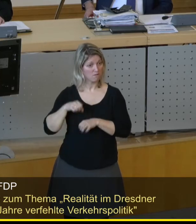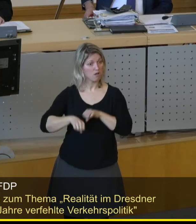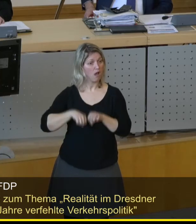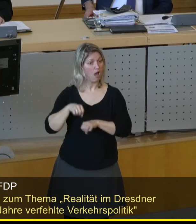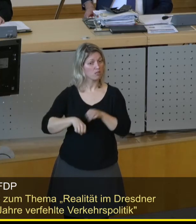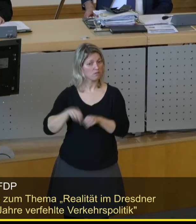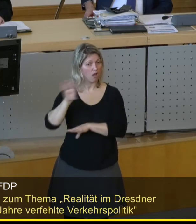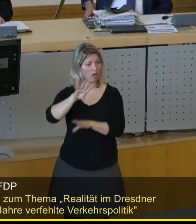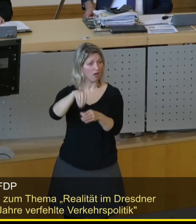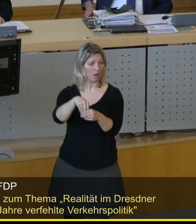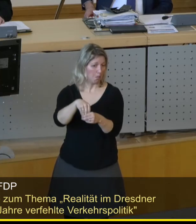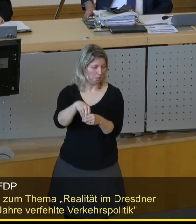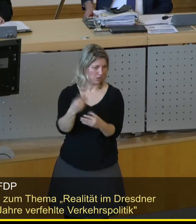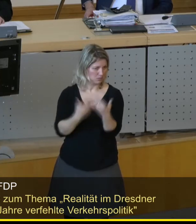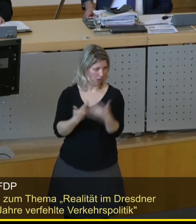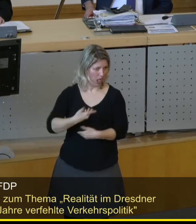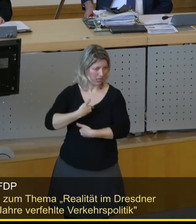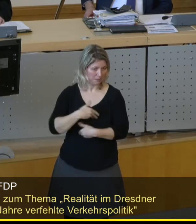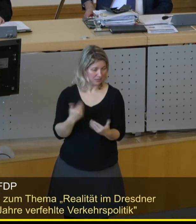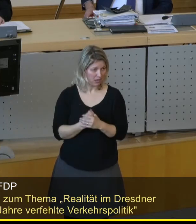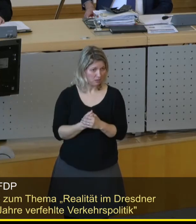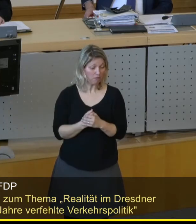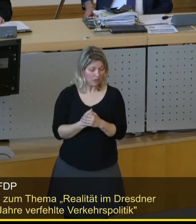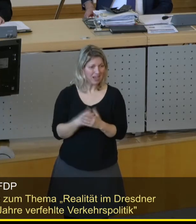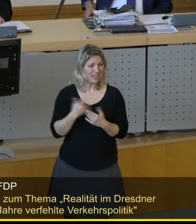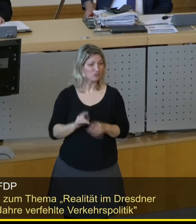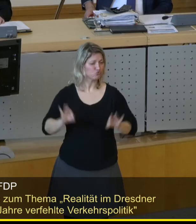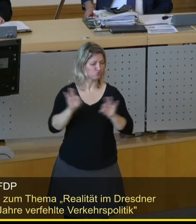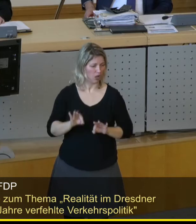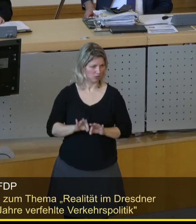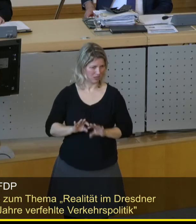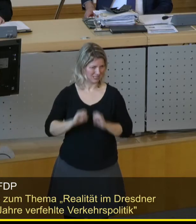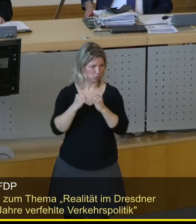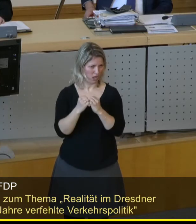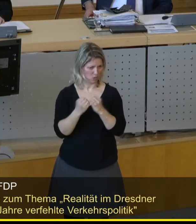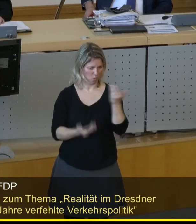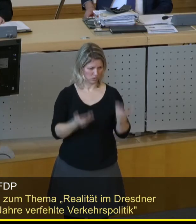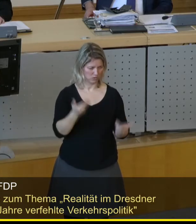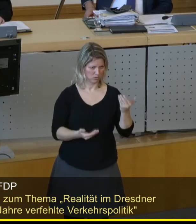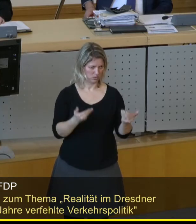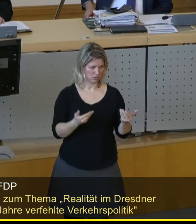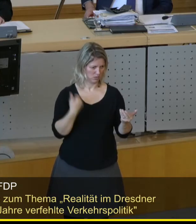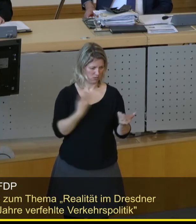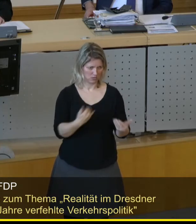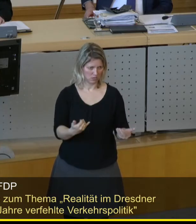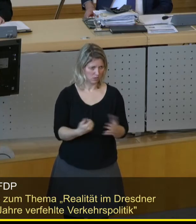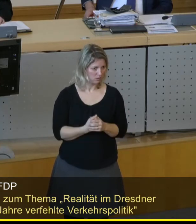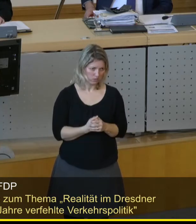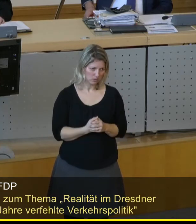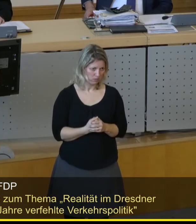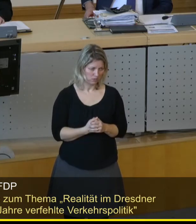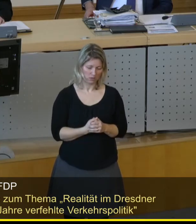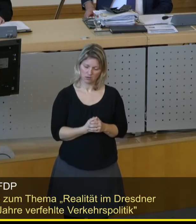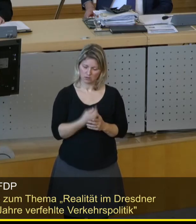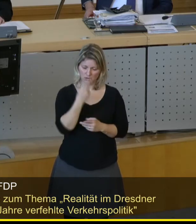betrachtet oder hat uns die Zahl nicht gegeben, eine deutlich verschlechterte Situation gegenüber heute haben. Meine Damen und Herren, es ist